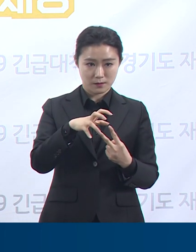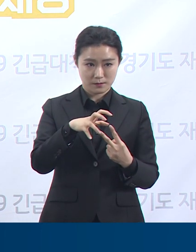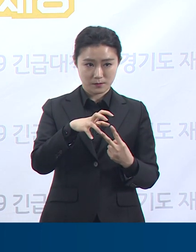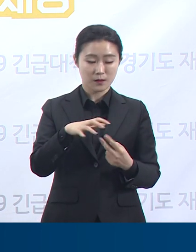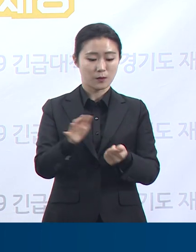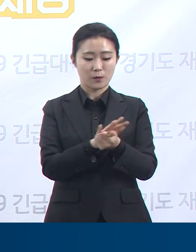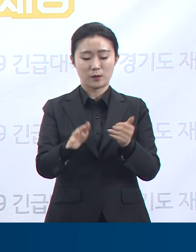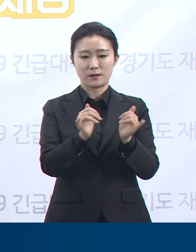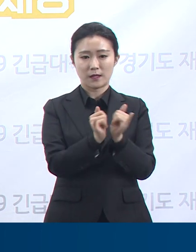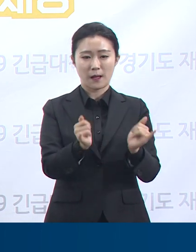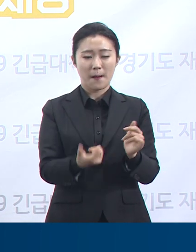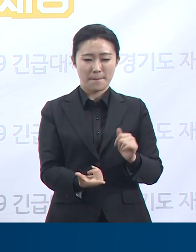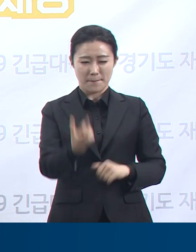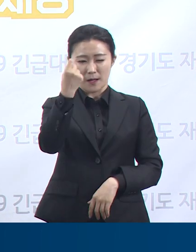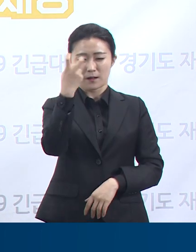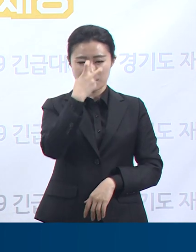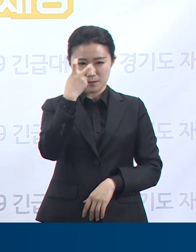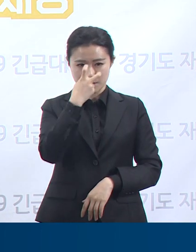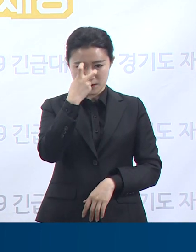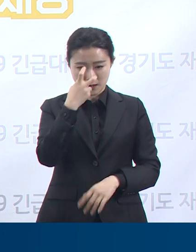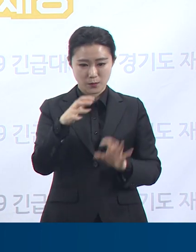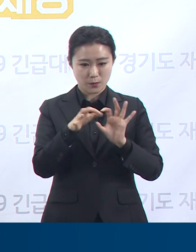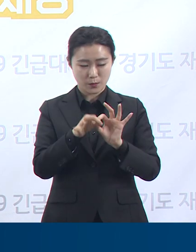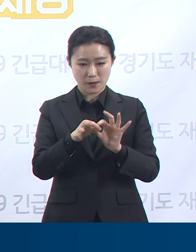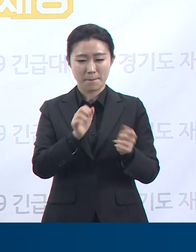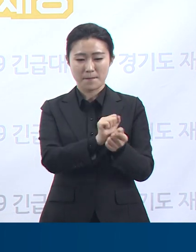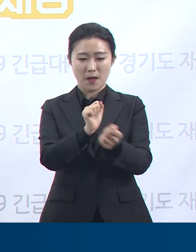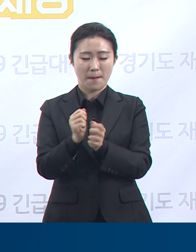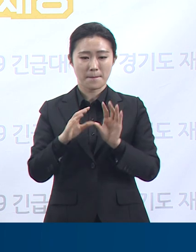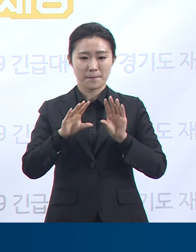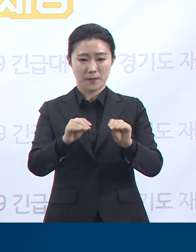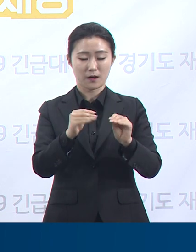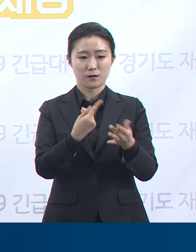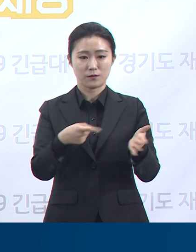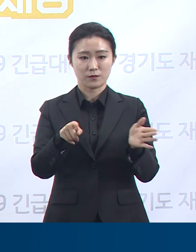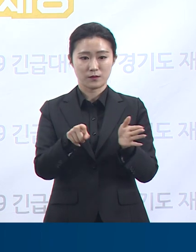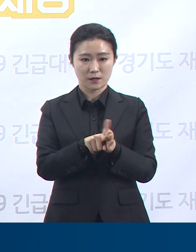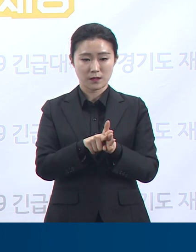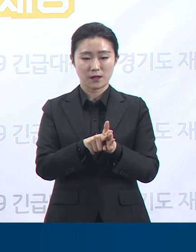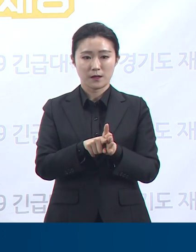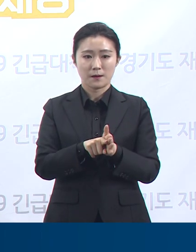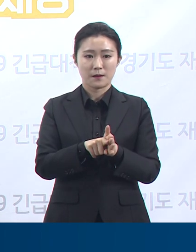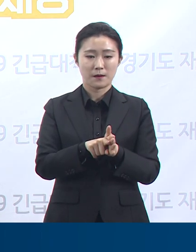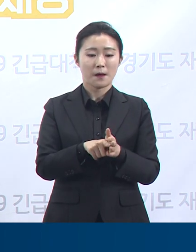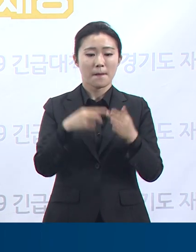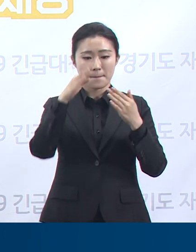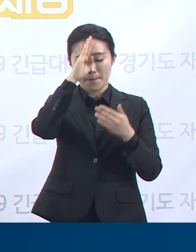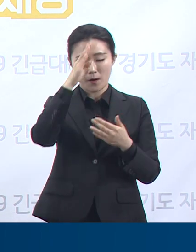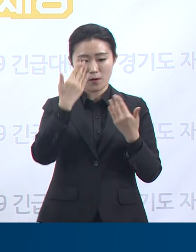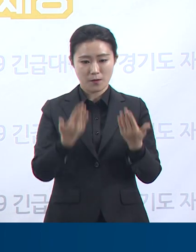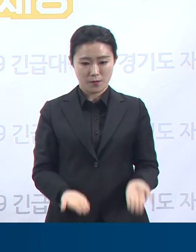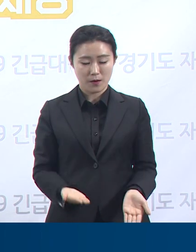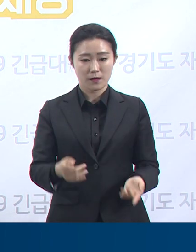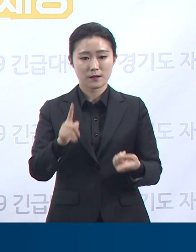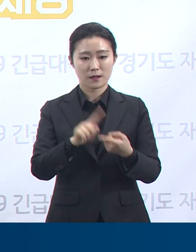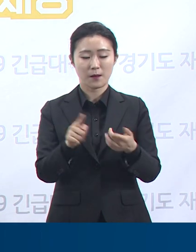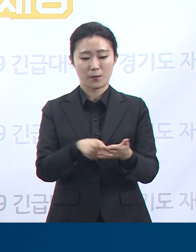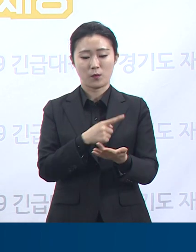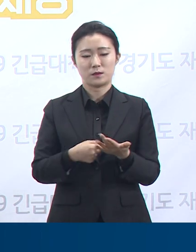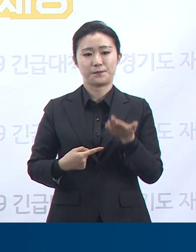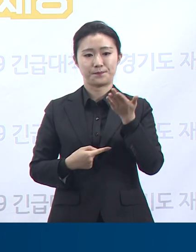23만원의 병가소득손실보상금을 지역화폐로 지급하겠다고 밝혔습니다. 경기도는 이와 더불어